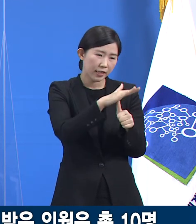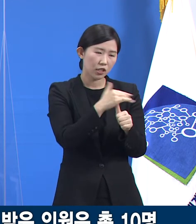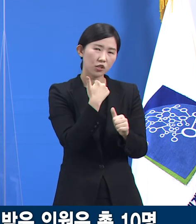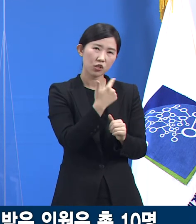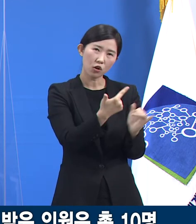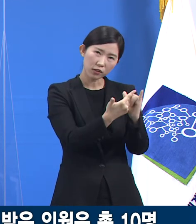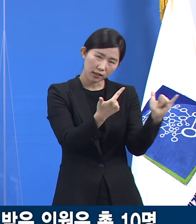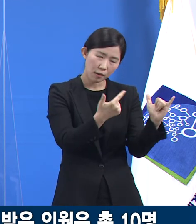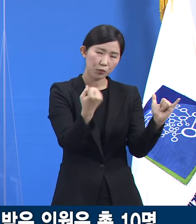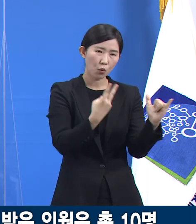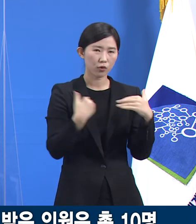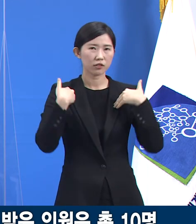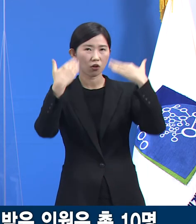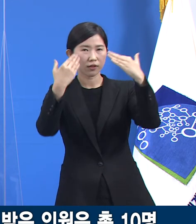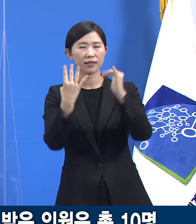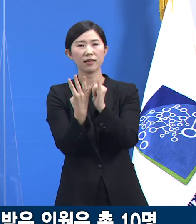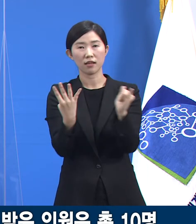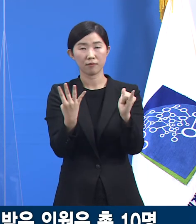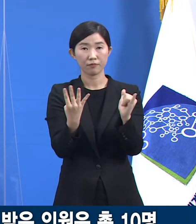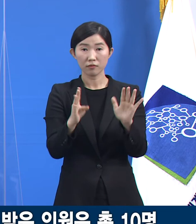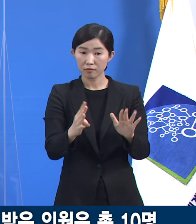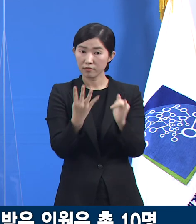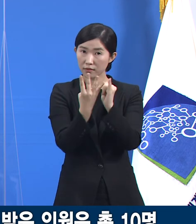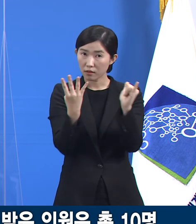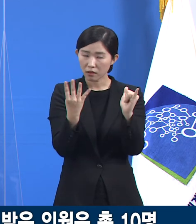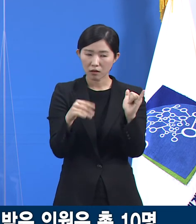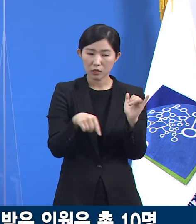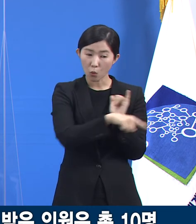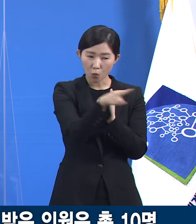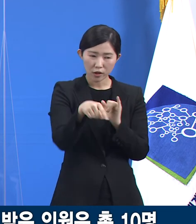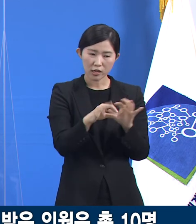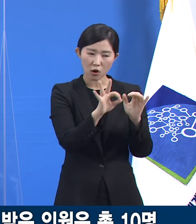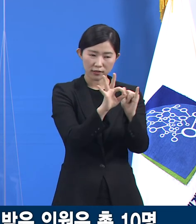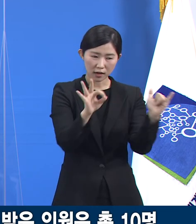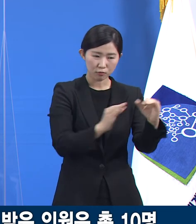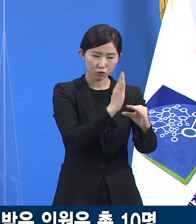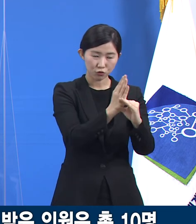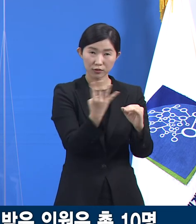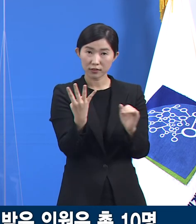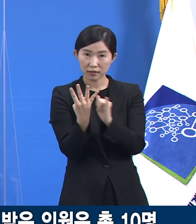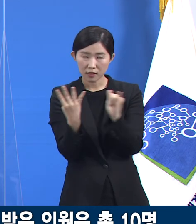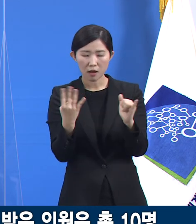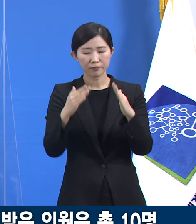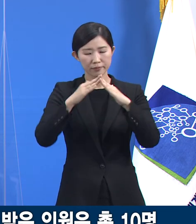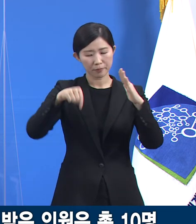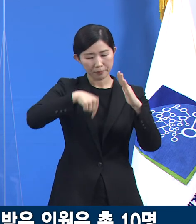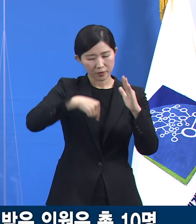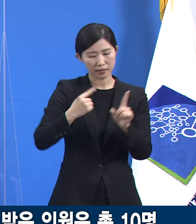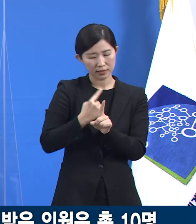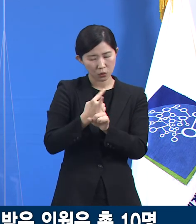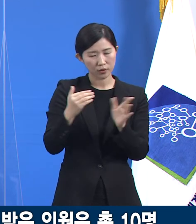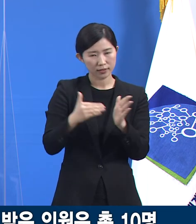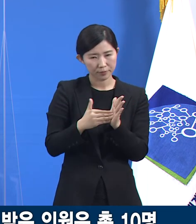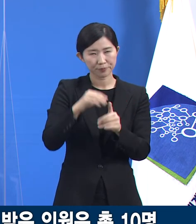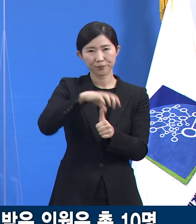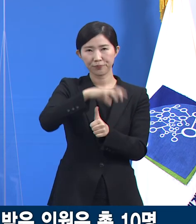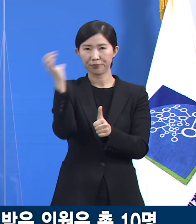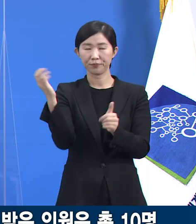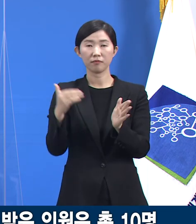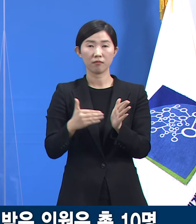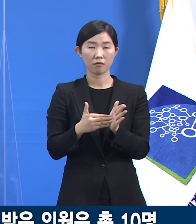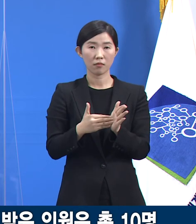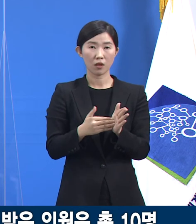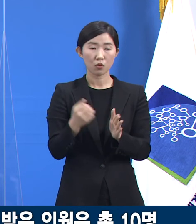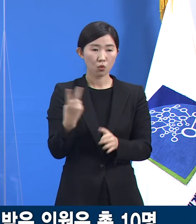그 중 4명은 순조롭게 자가치료 과정을 마쳤고 격리 해제되었습니다. 한 명은 상담 과정 중